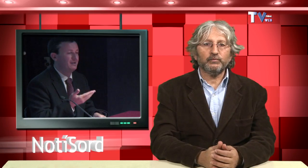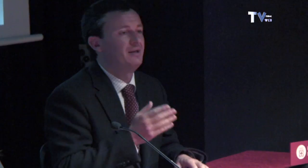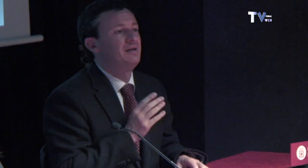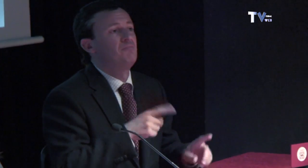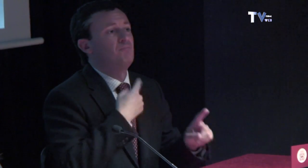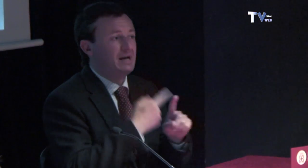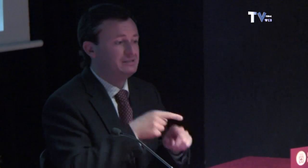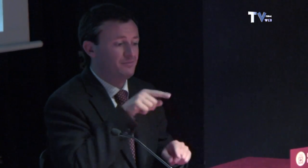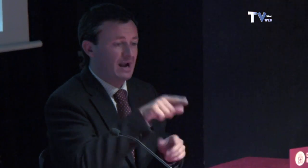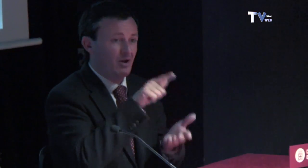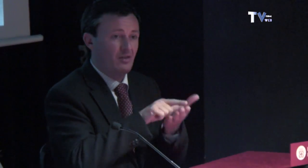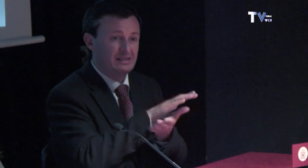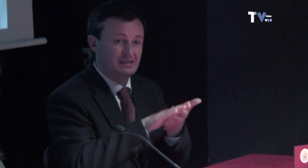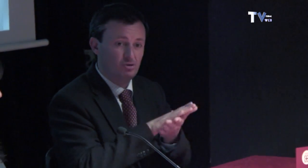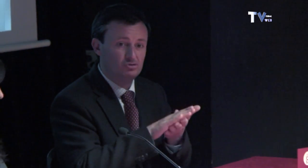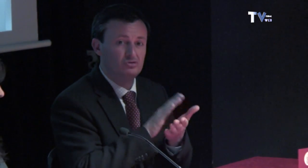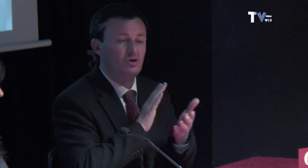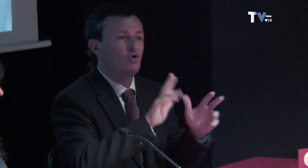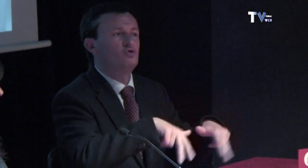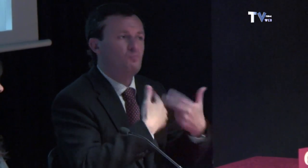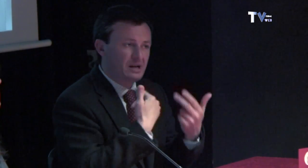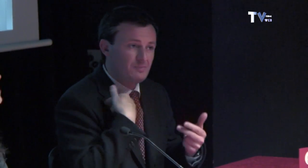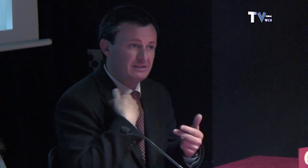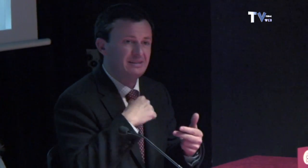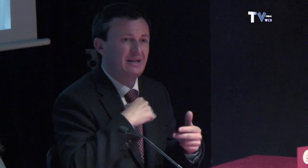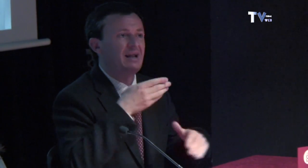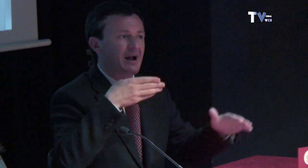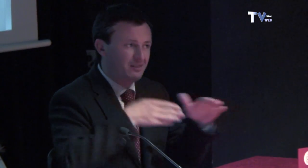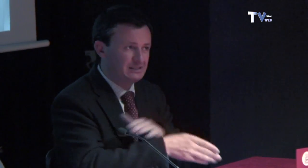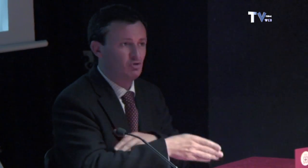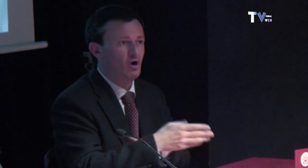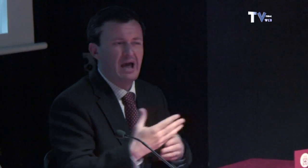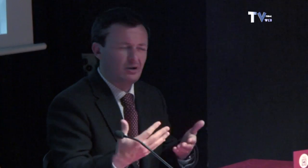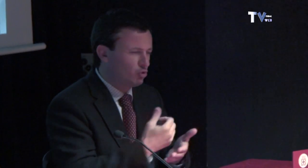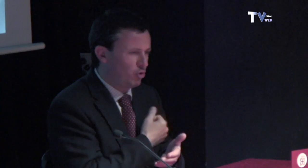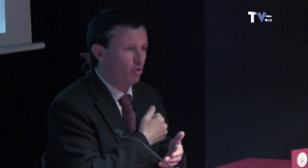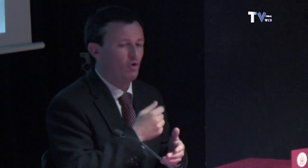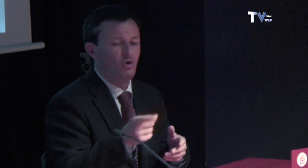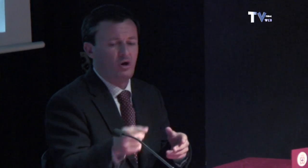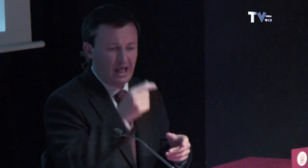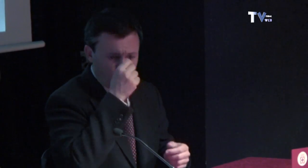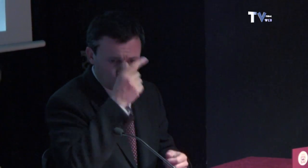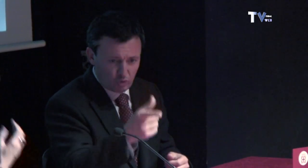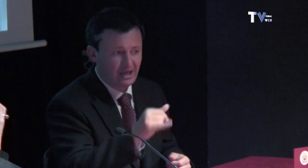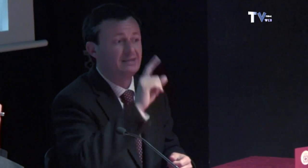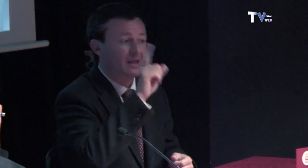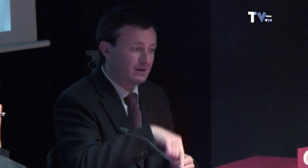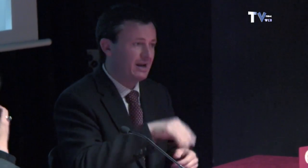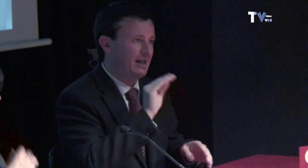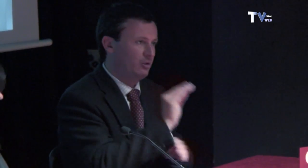Un col·lectiu bastant important. La nostra llengua de signes ens permet accedir a tots als àmbits, a l